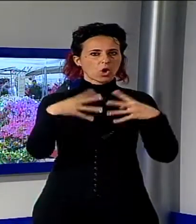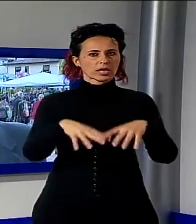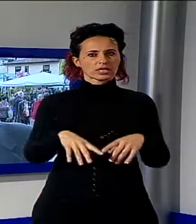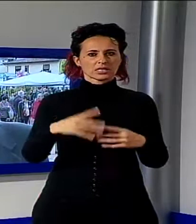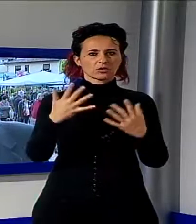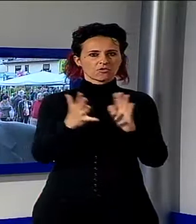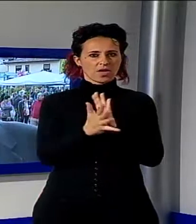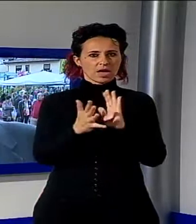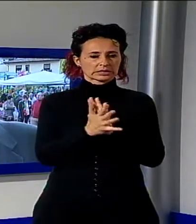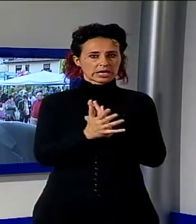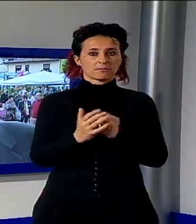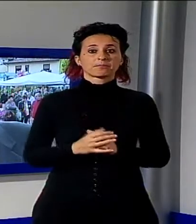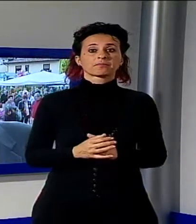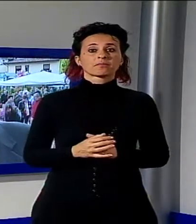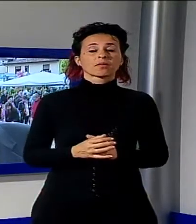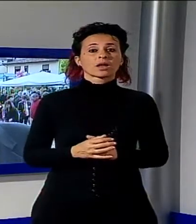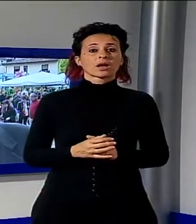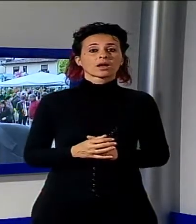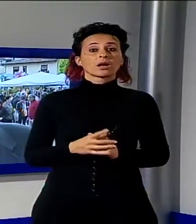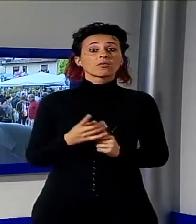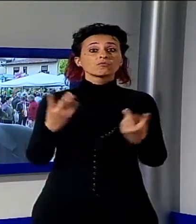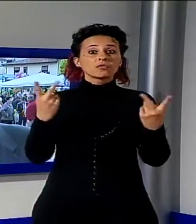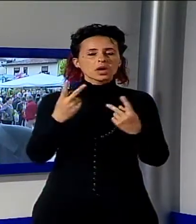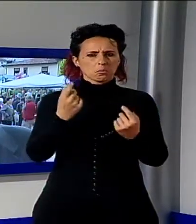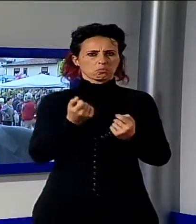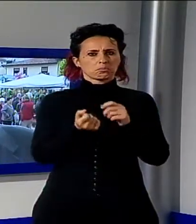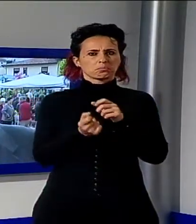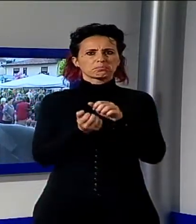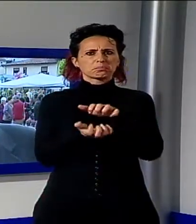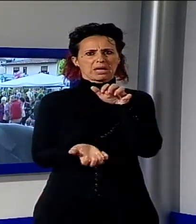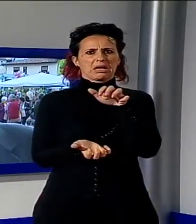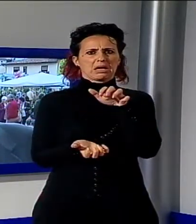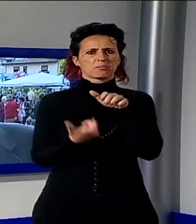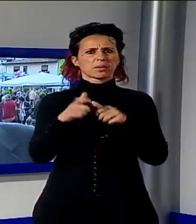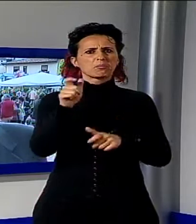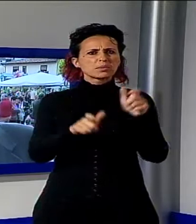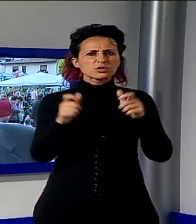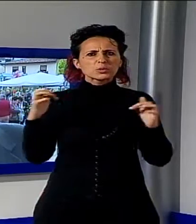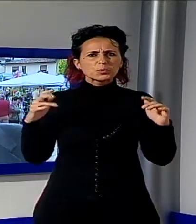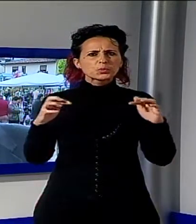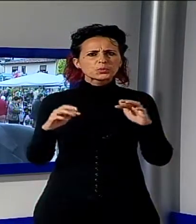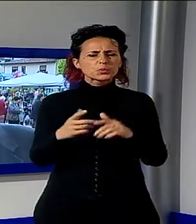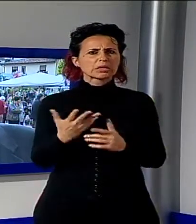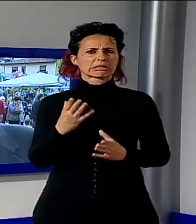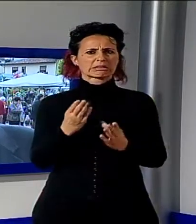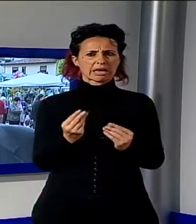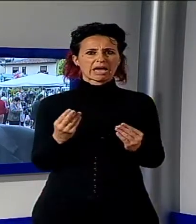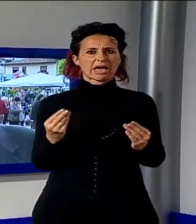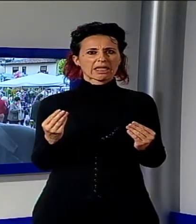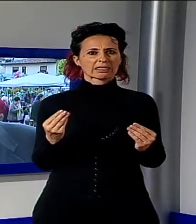quasi nel vedere tanta gente che ha partecipato. Io credo che la festa del primo maggio, dipendentemente che ci siamo noi o no, tanto la